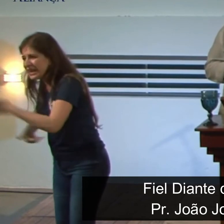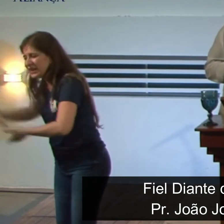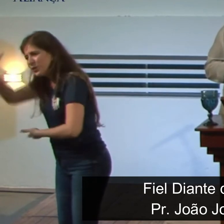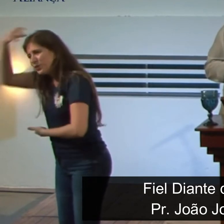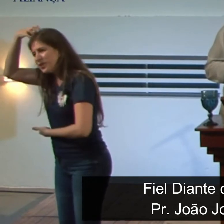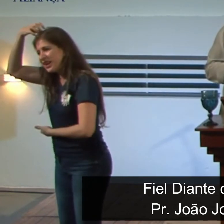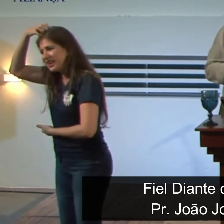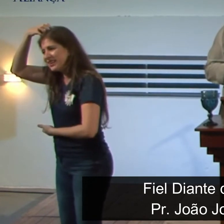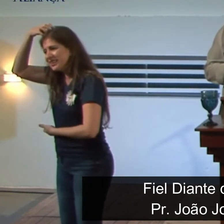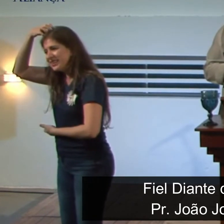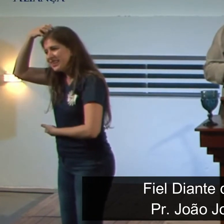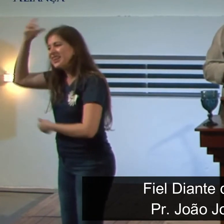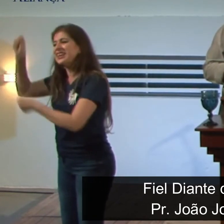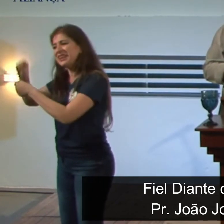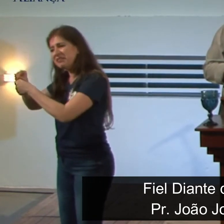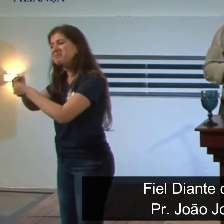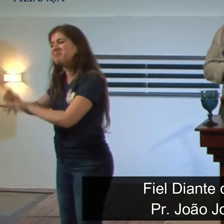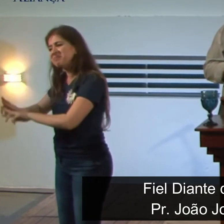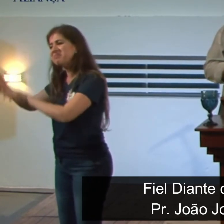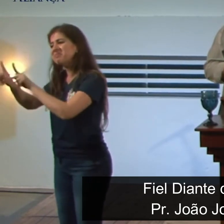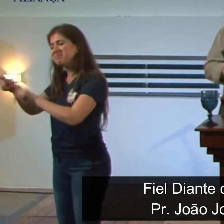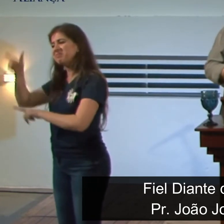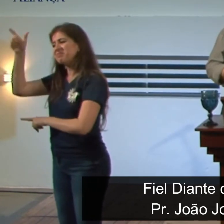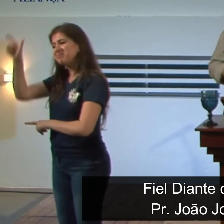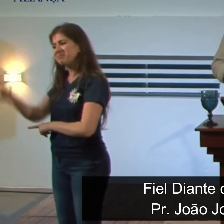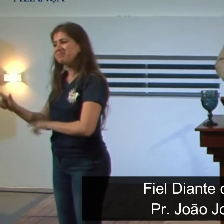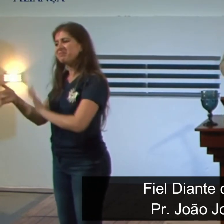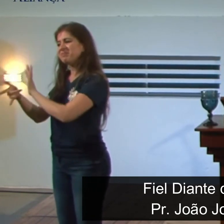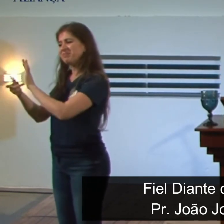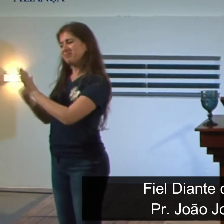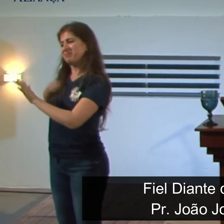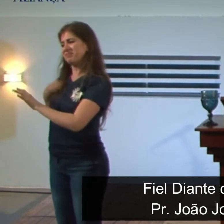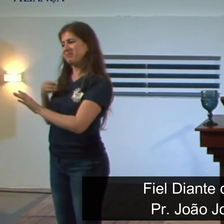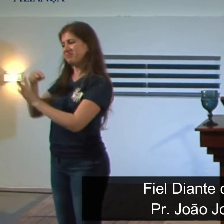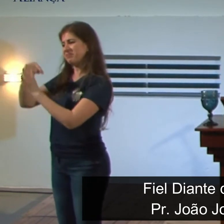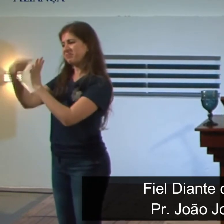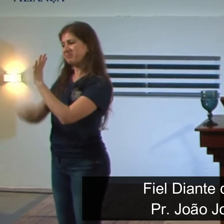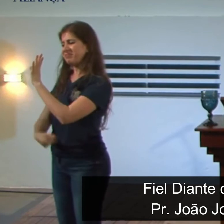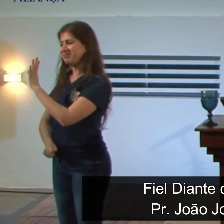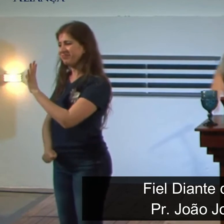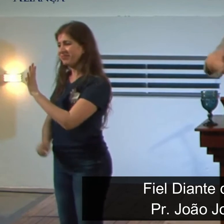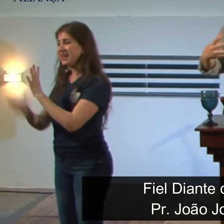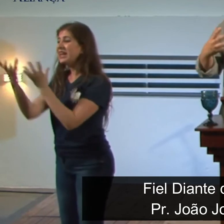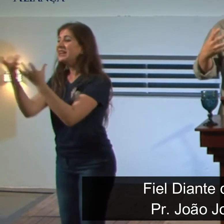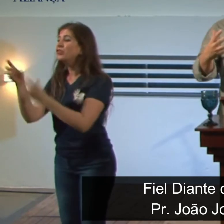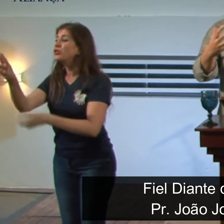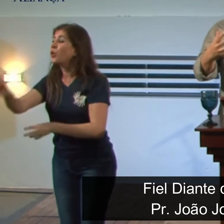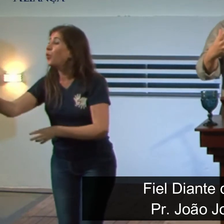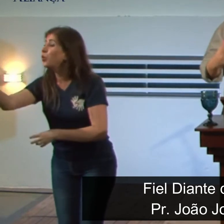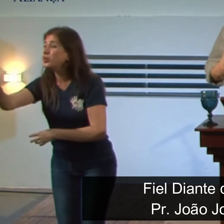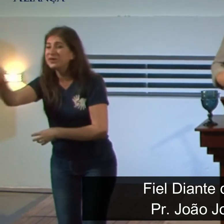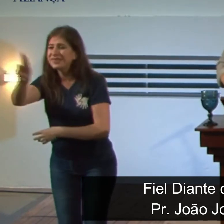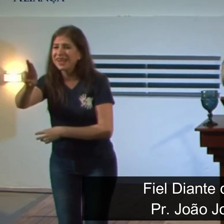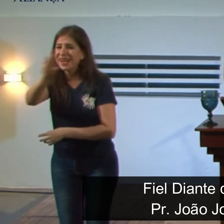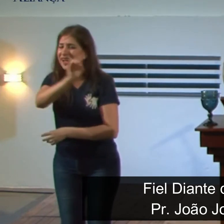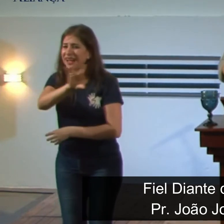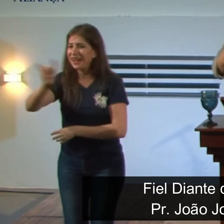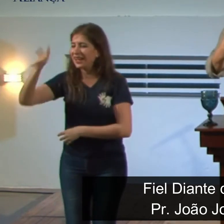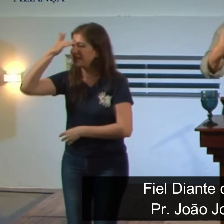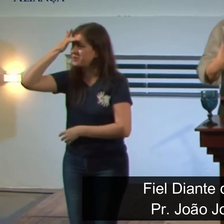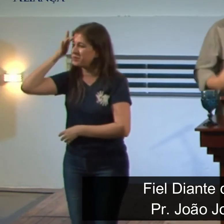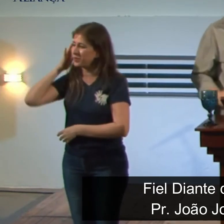ninguém então Deus quer usar você Deus quer fazer de você um poderoso